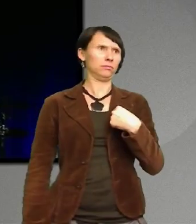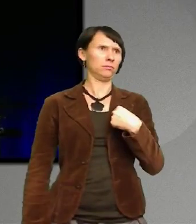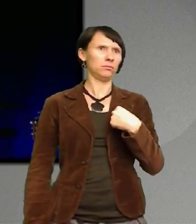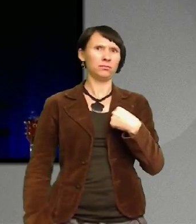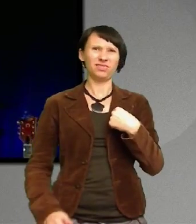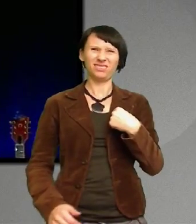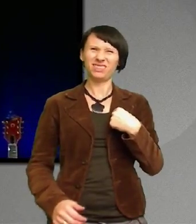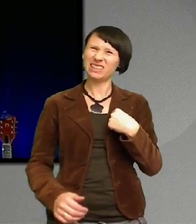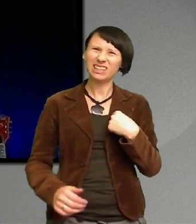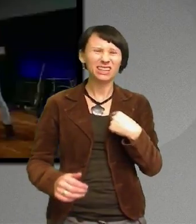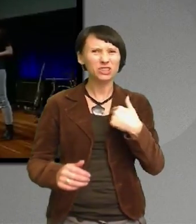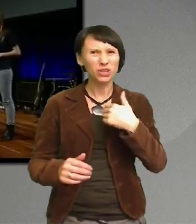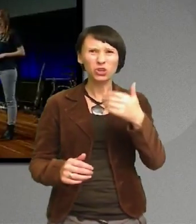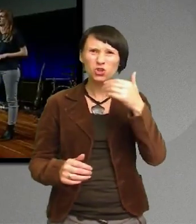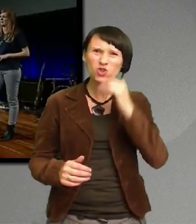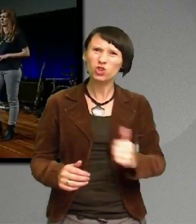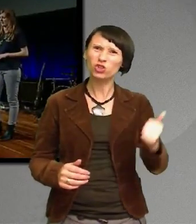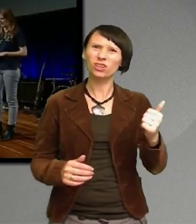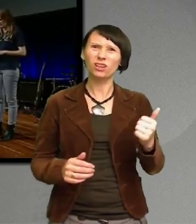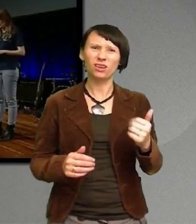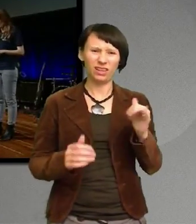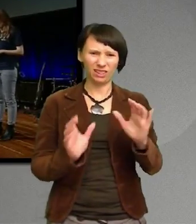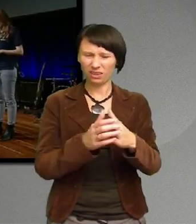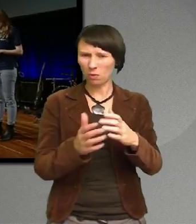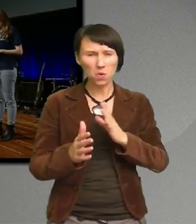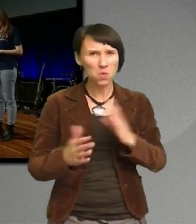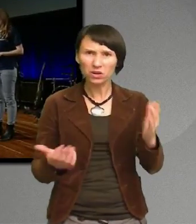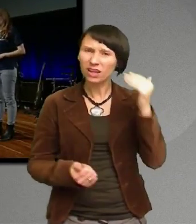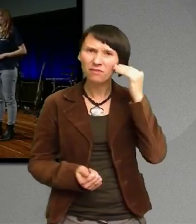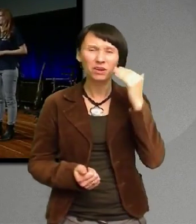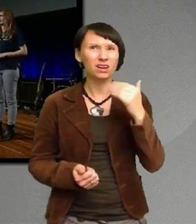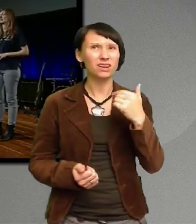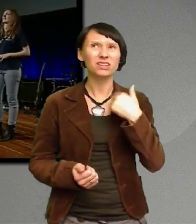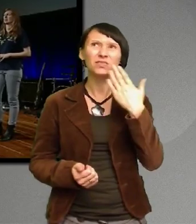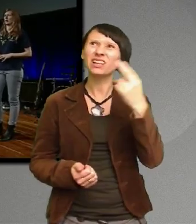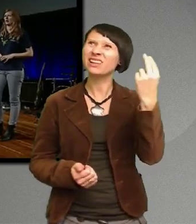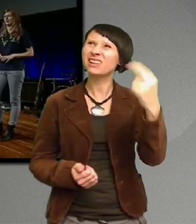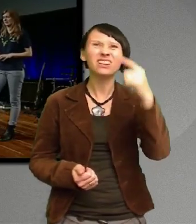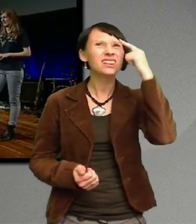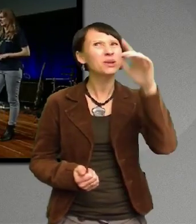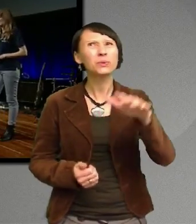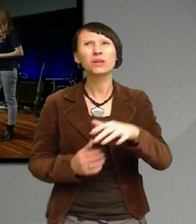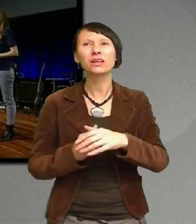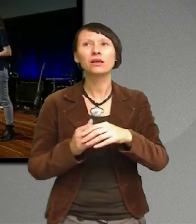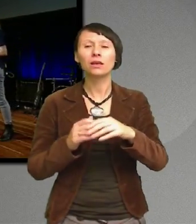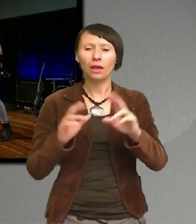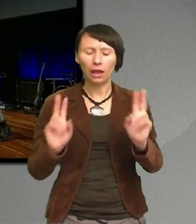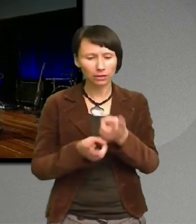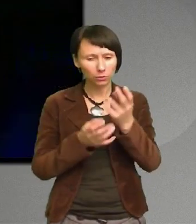Jag har ingen erfarenhet Nej, det tror jag inte jag kan Fast jag visste ju att det hade funkat ganska bra det senaste allvaret Så jag